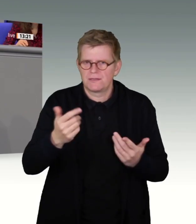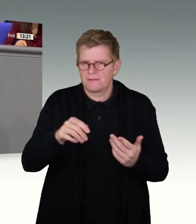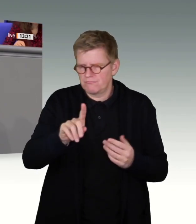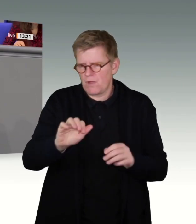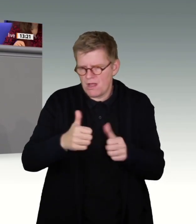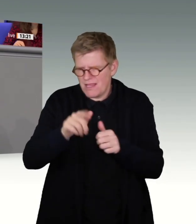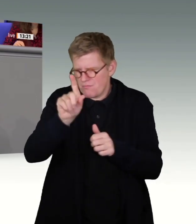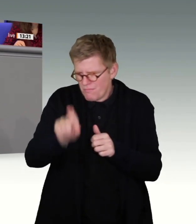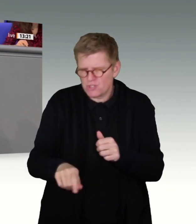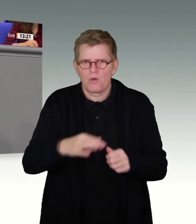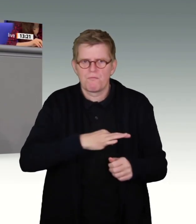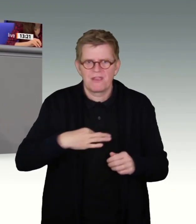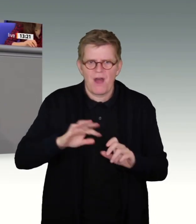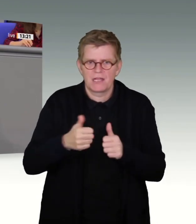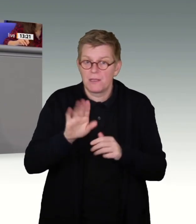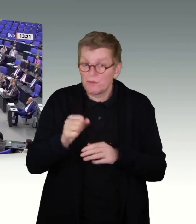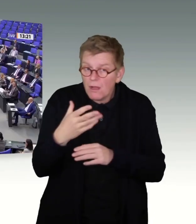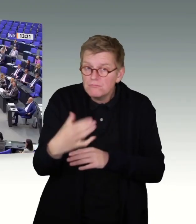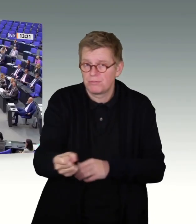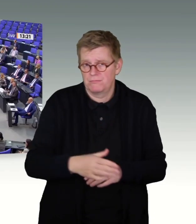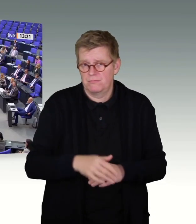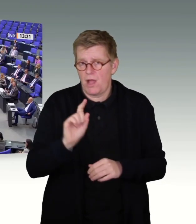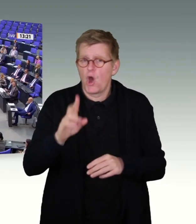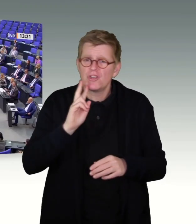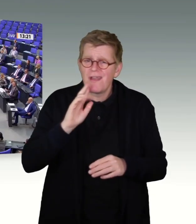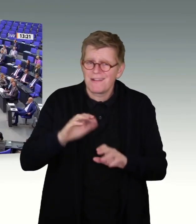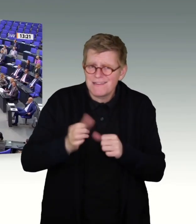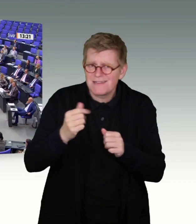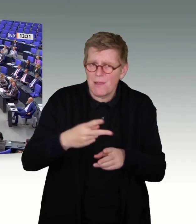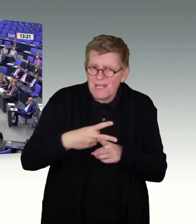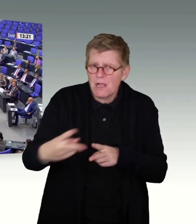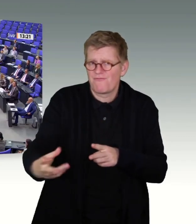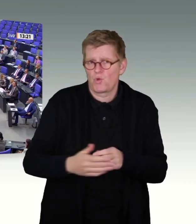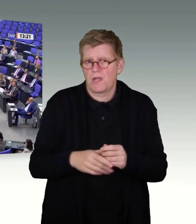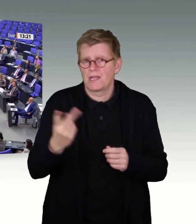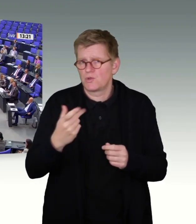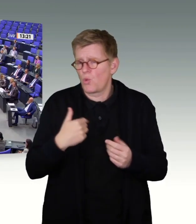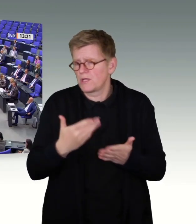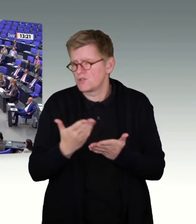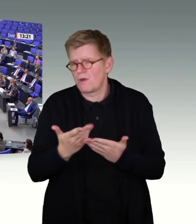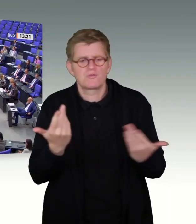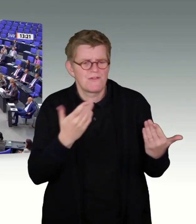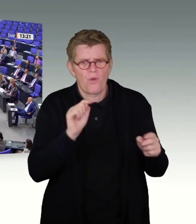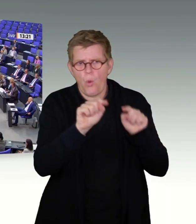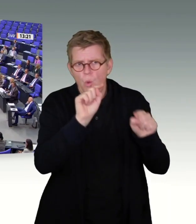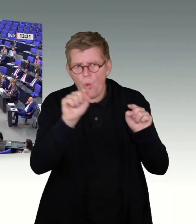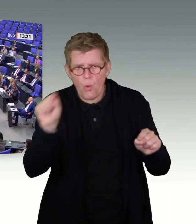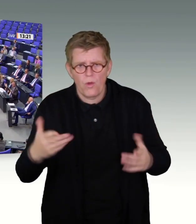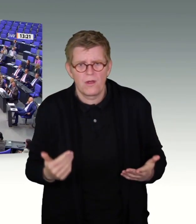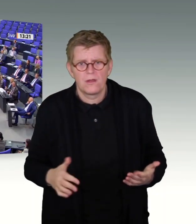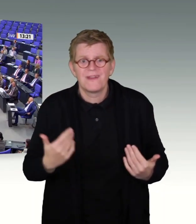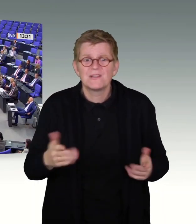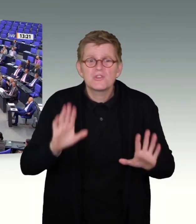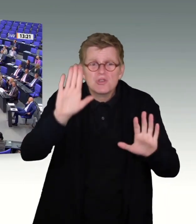Daten gespeichert wurden, etwa auf Gewohnheiten des täglichen Lebens, ständige oder vorübergehende Aufenthaltsorte. Das ist doch die